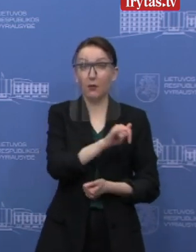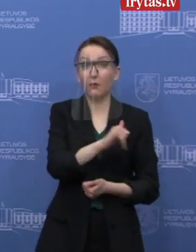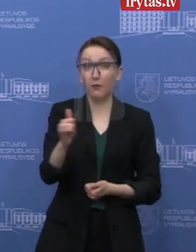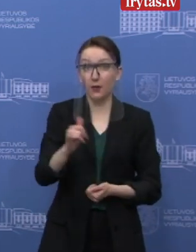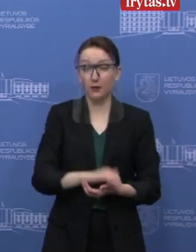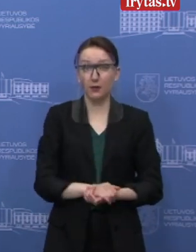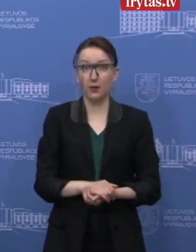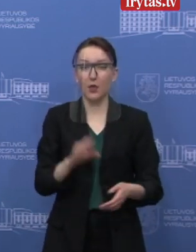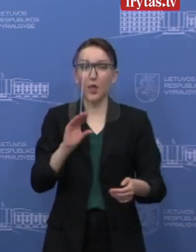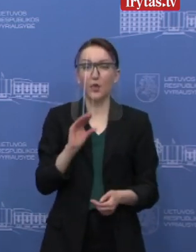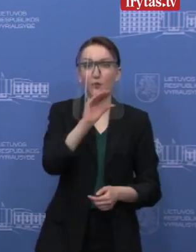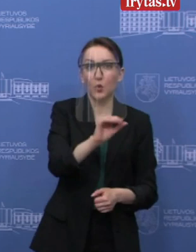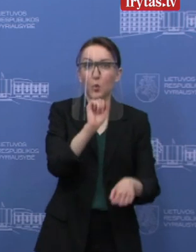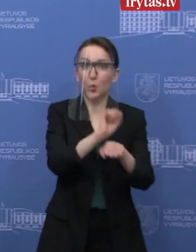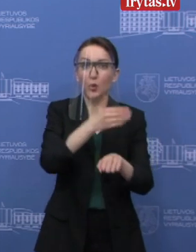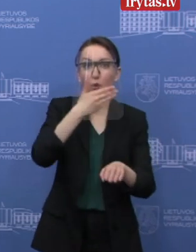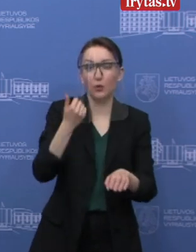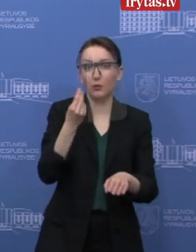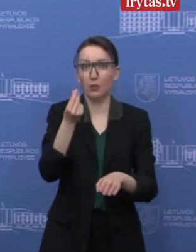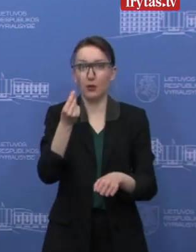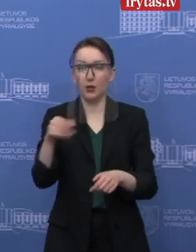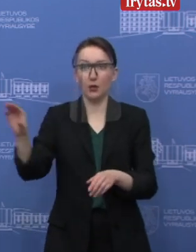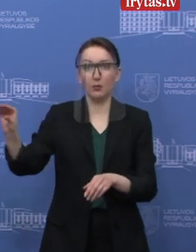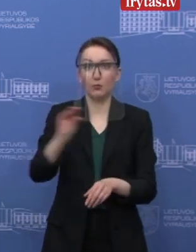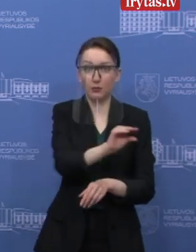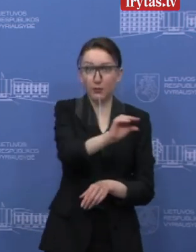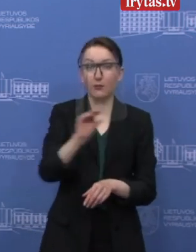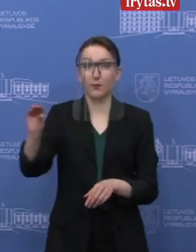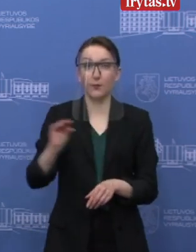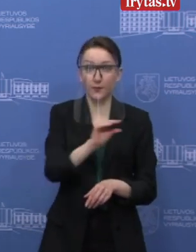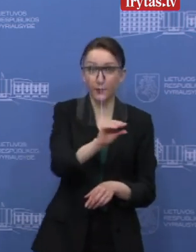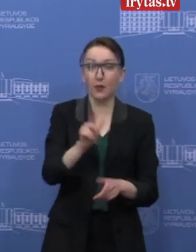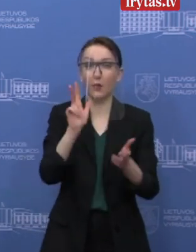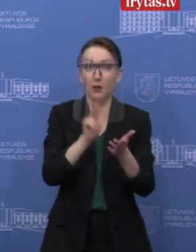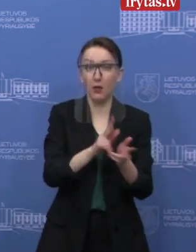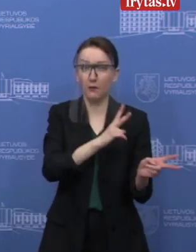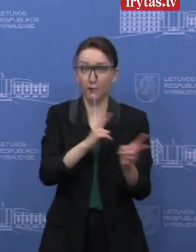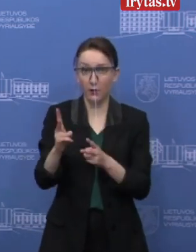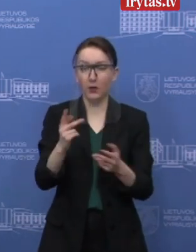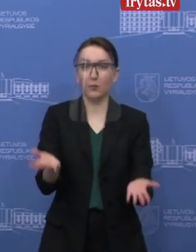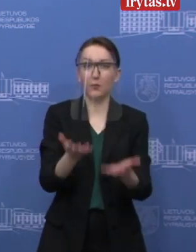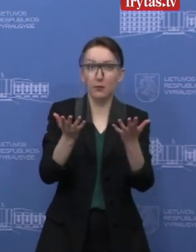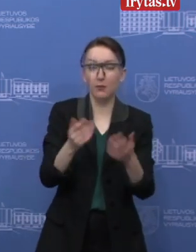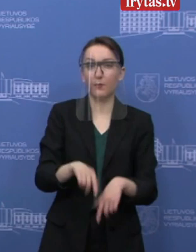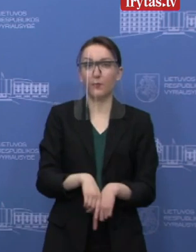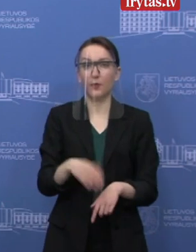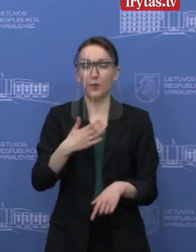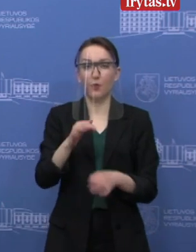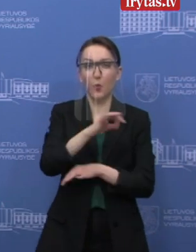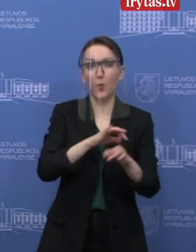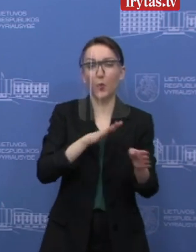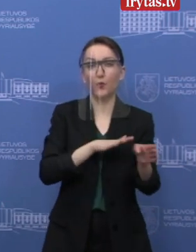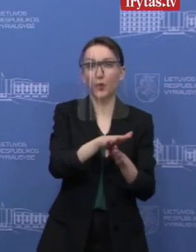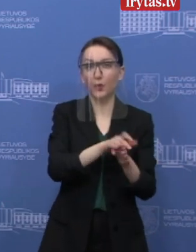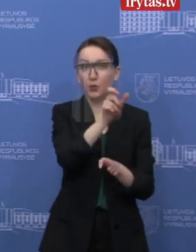investicijos nestoja ir piniginiais rautai projektuose, užtikriname mes labai raginame ir skatiname savo projekto